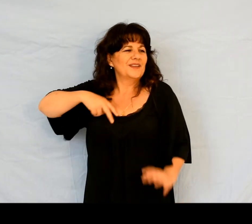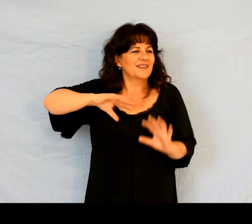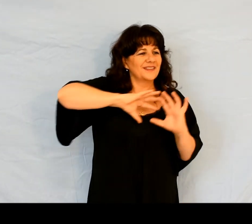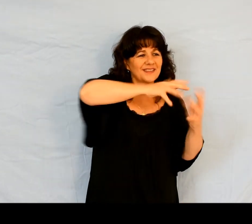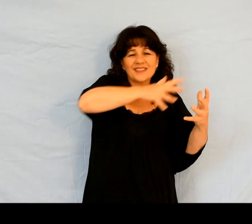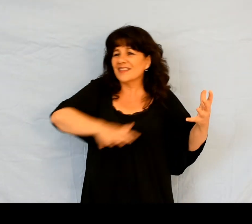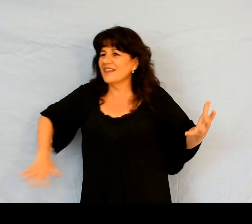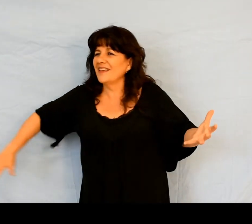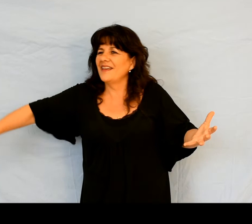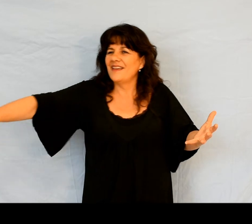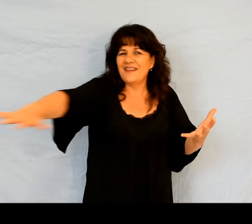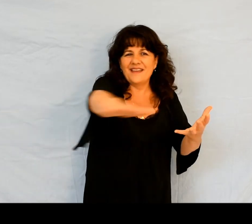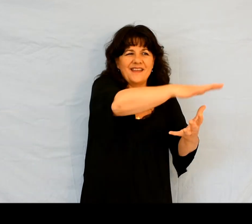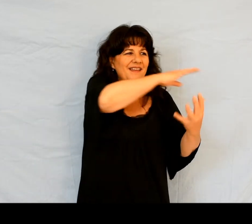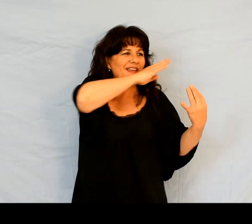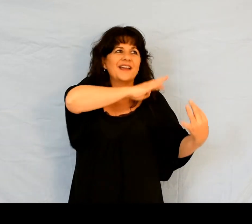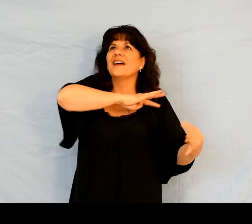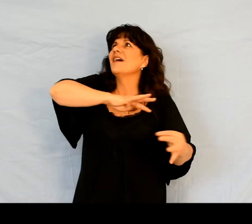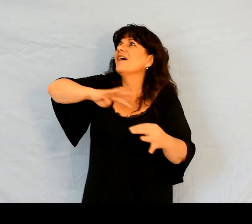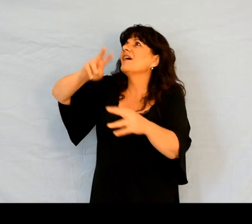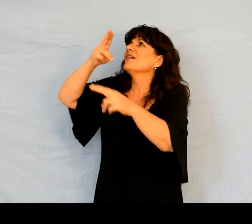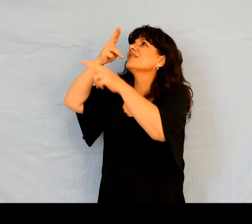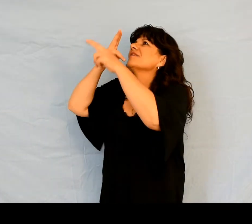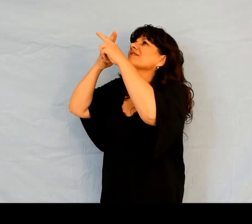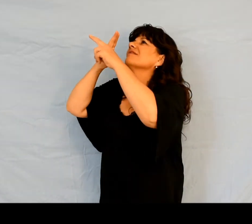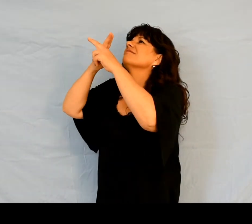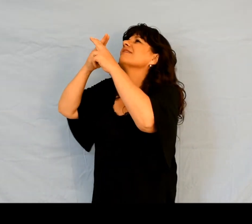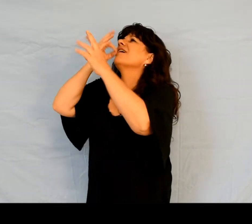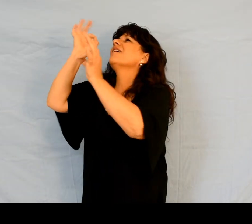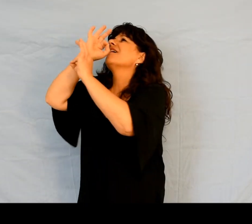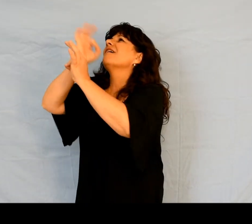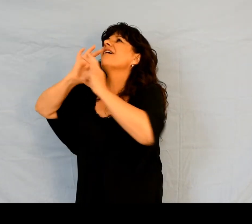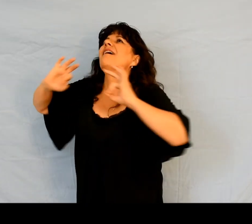'il est grand ton nom par toute la terre.